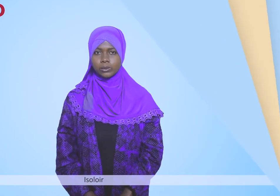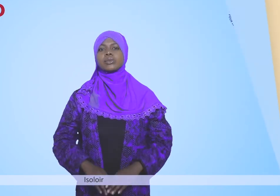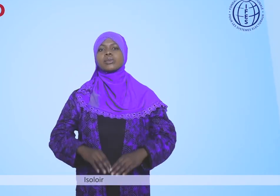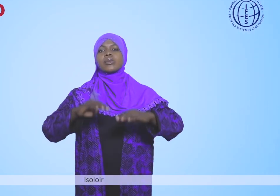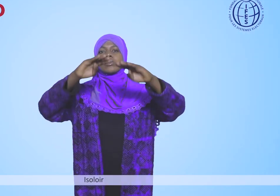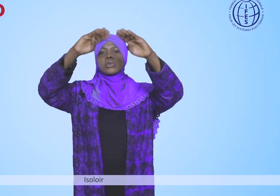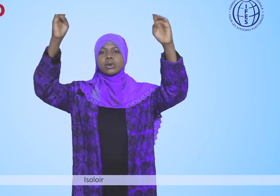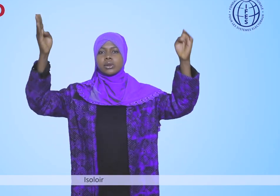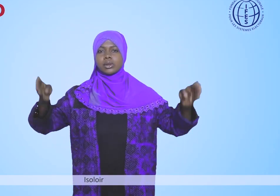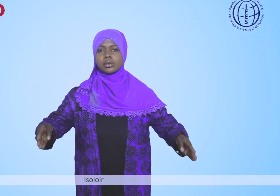Isoloir